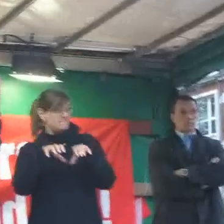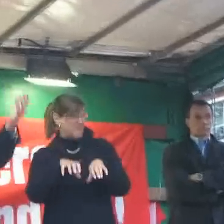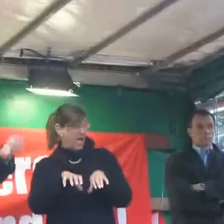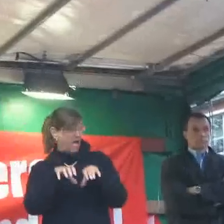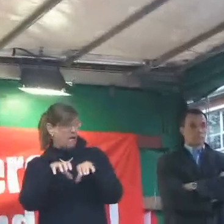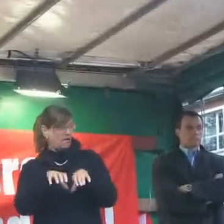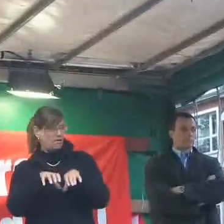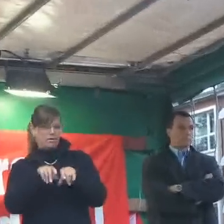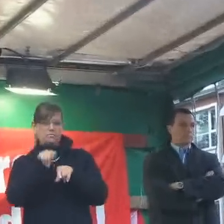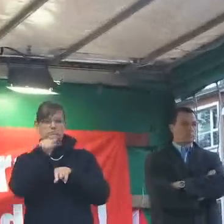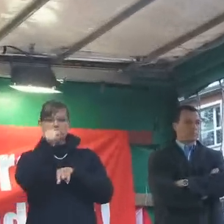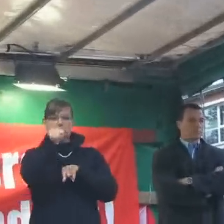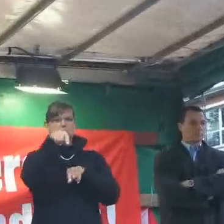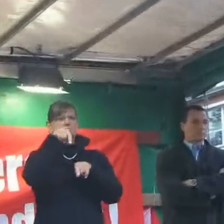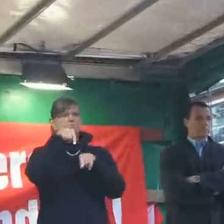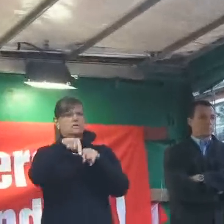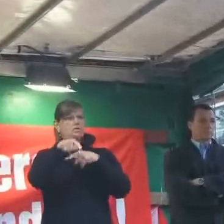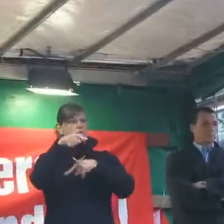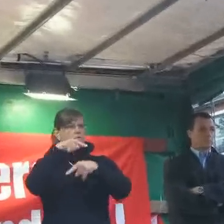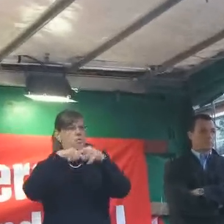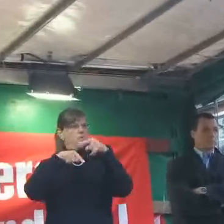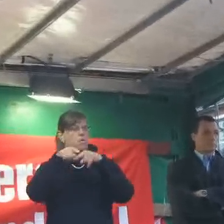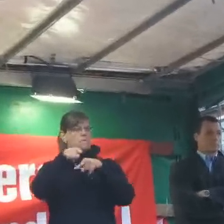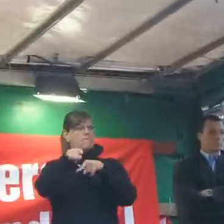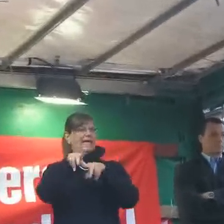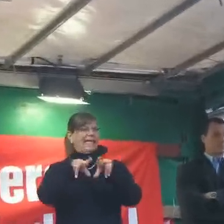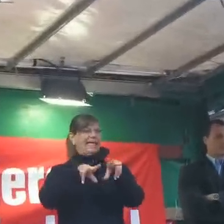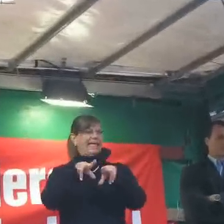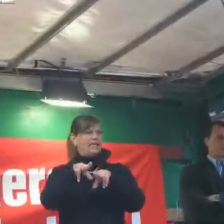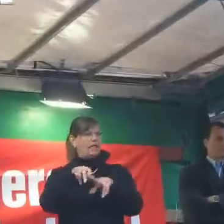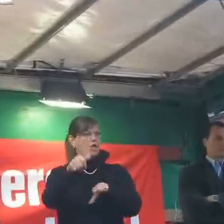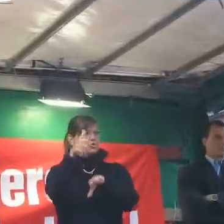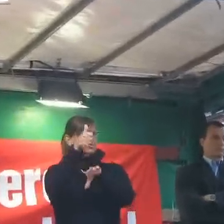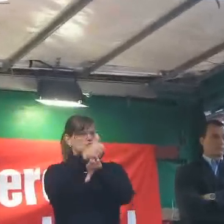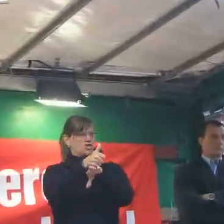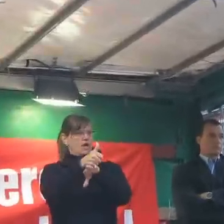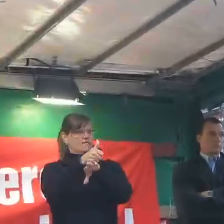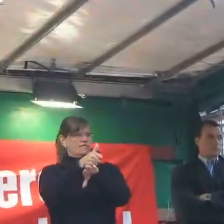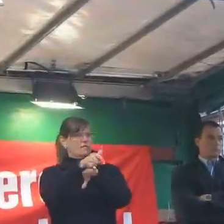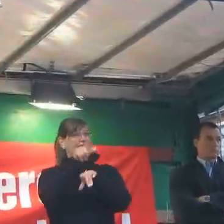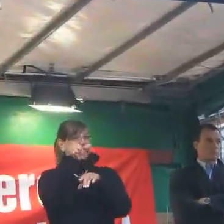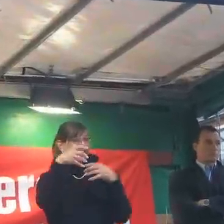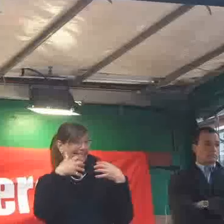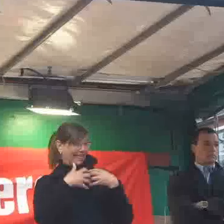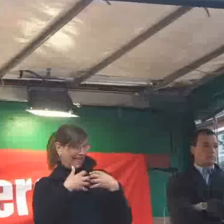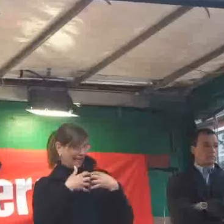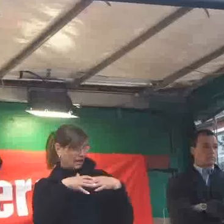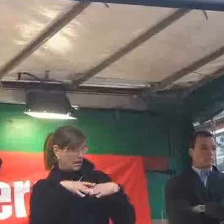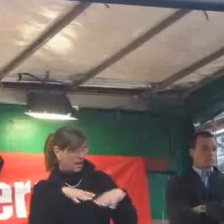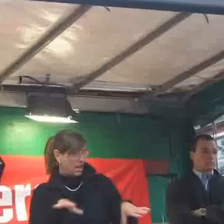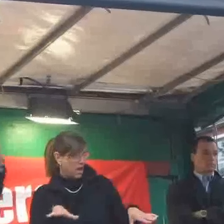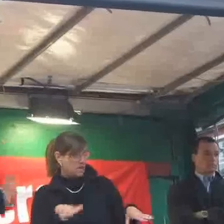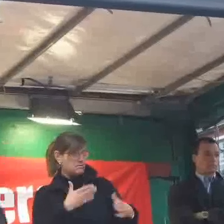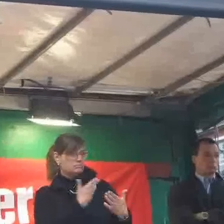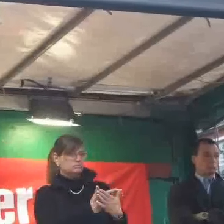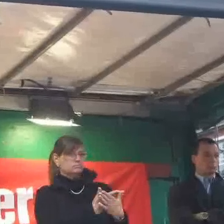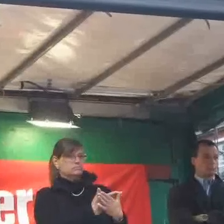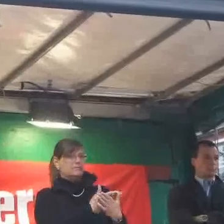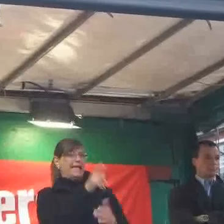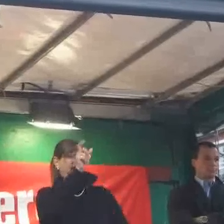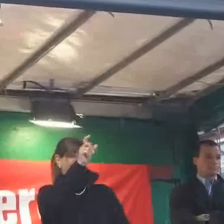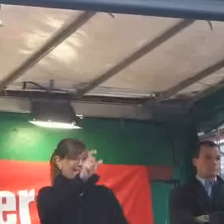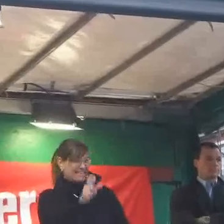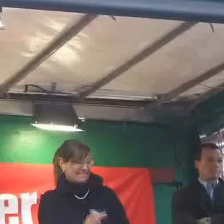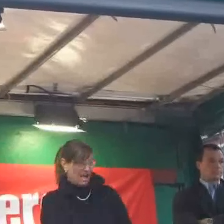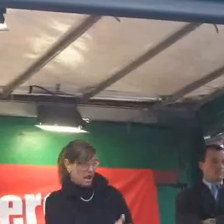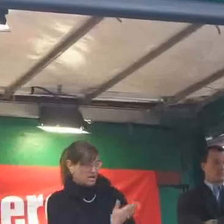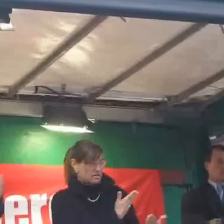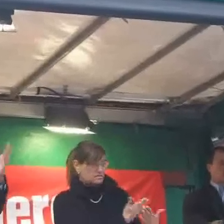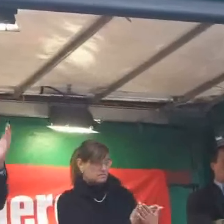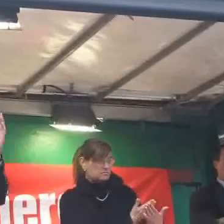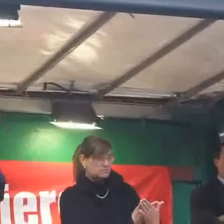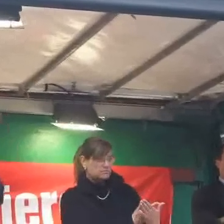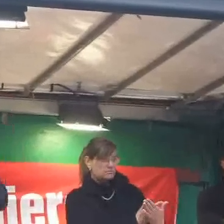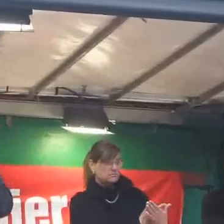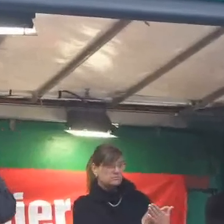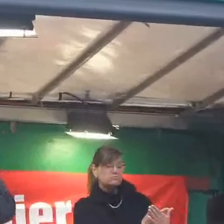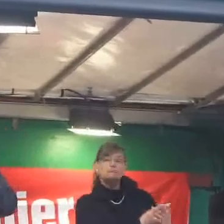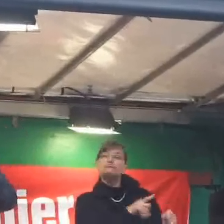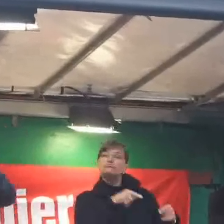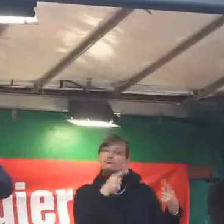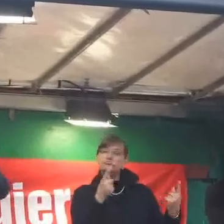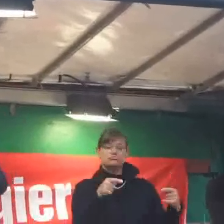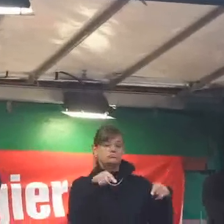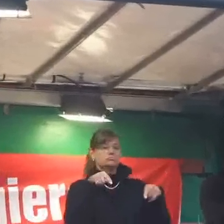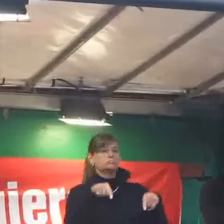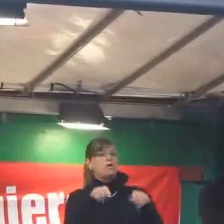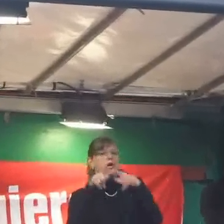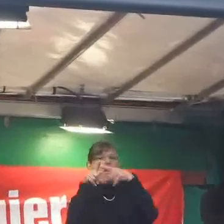als Regierungschefs. Das ist in Griechenland so. Das ist in Italien so. Und das ist mehr oder weniger